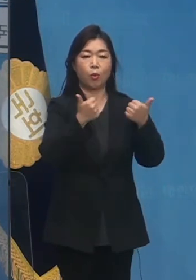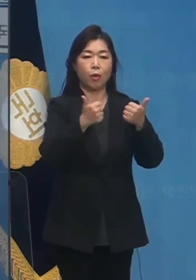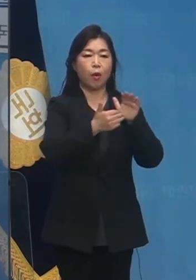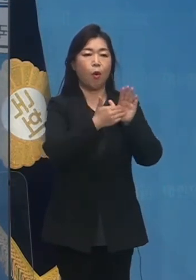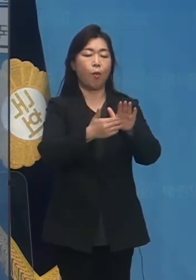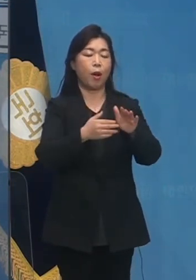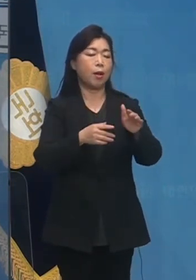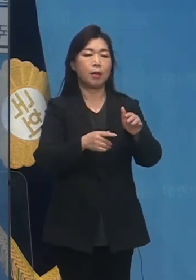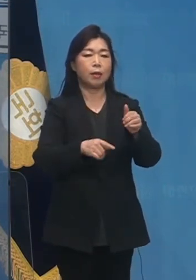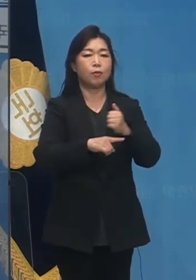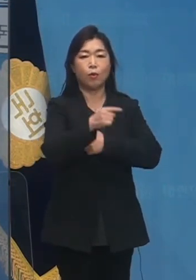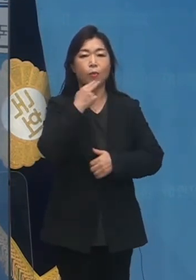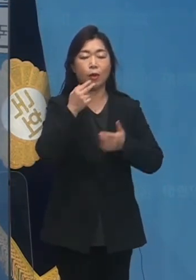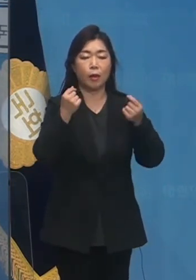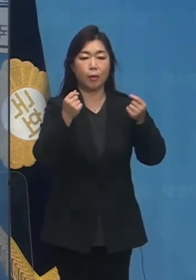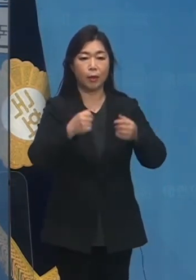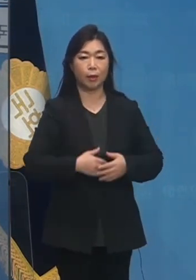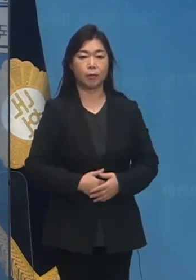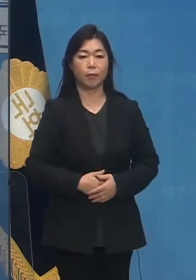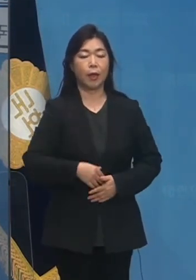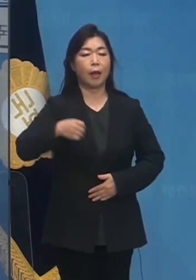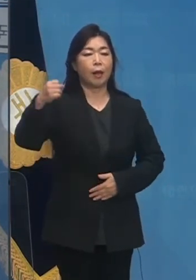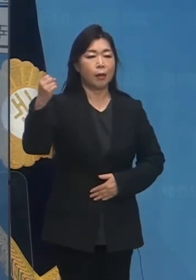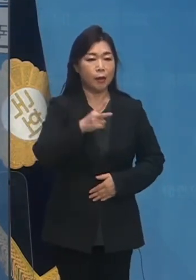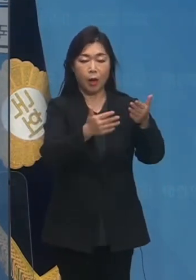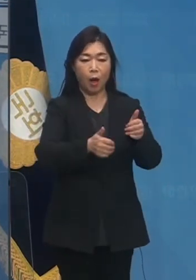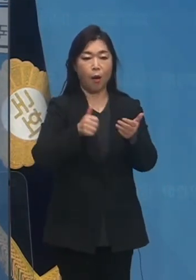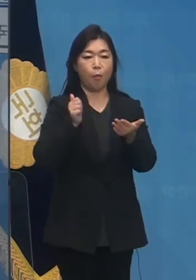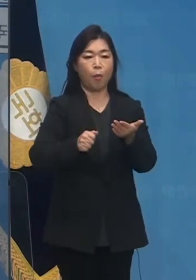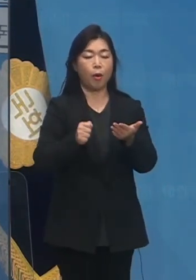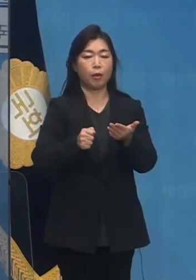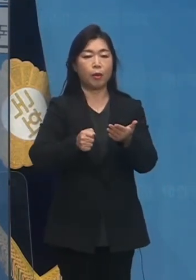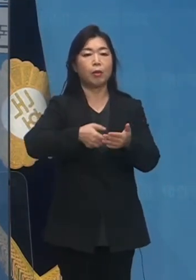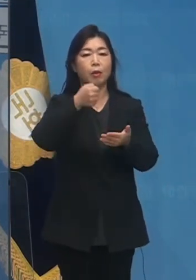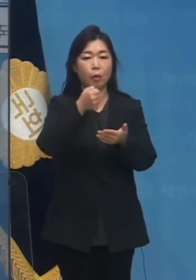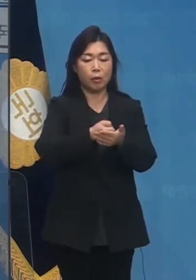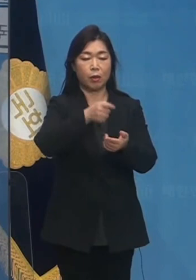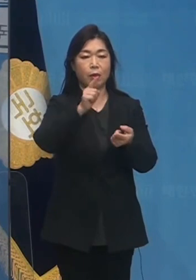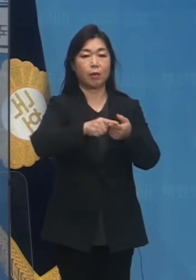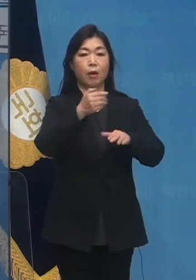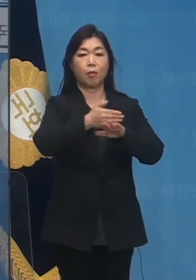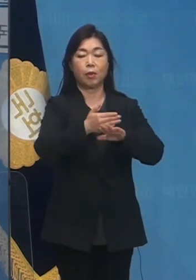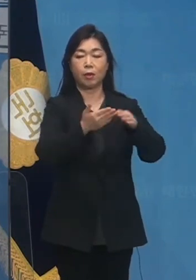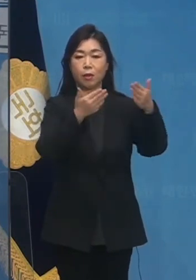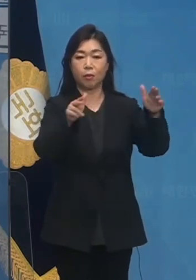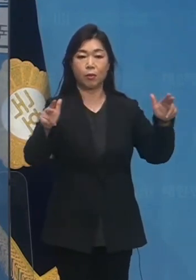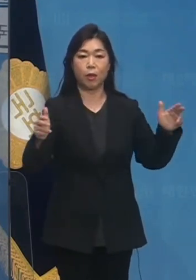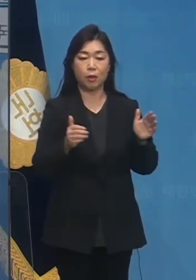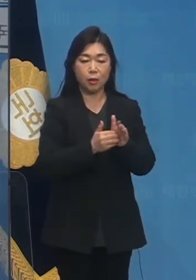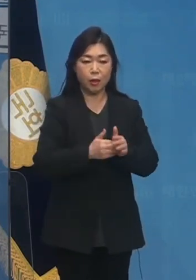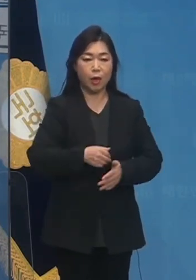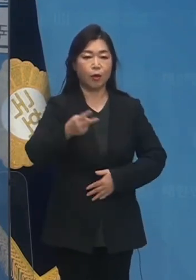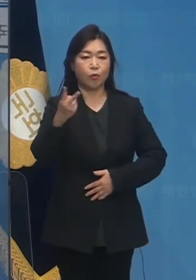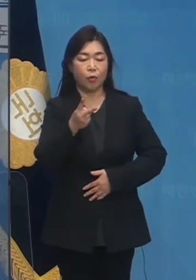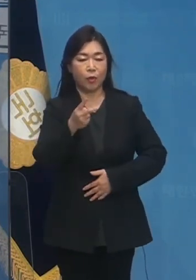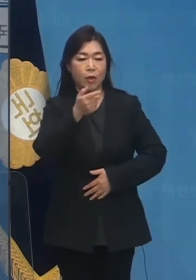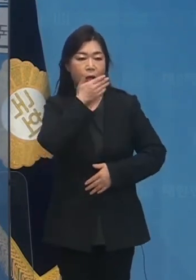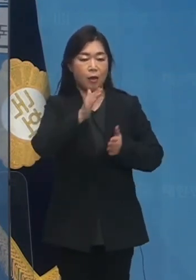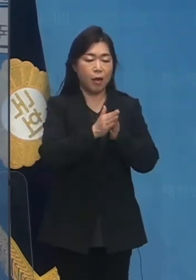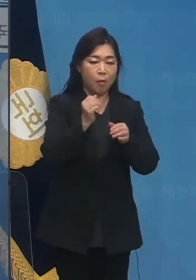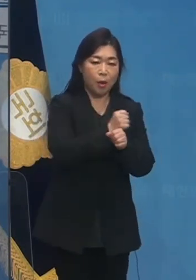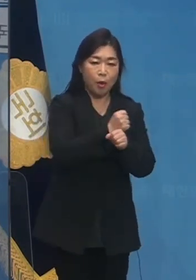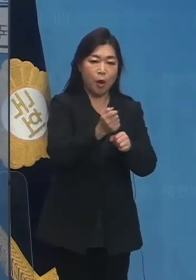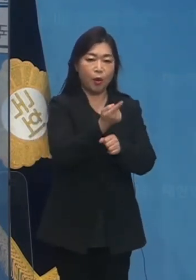이유는 없다고 생각합니다. 다시 한번 더 현명한 판단에 감사드리고 그동안 양자 담합 토론